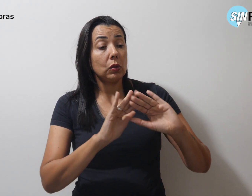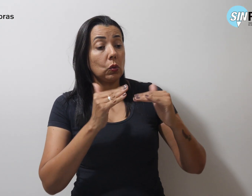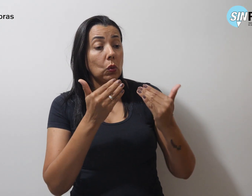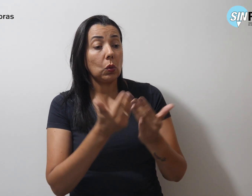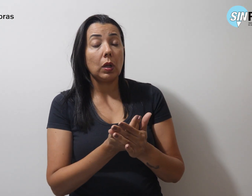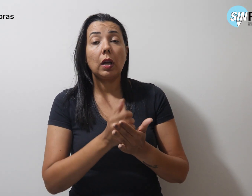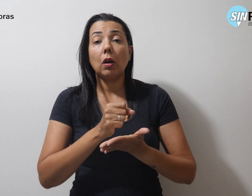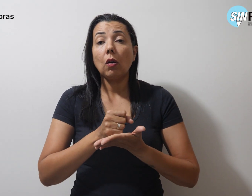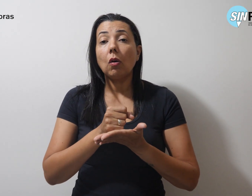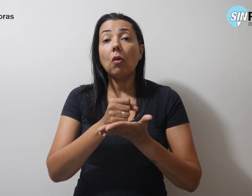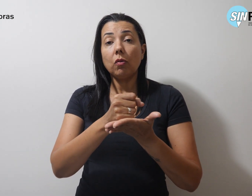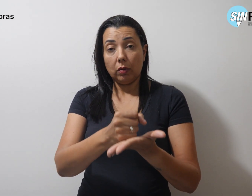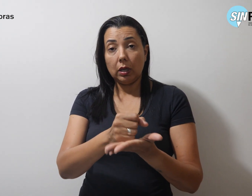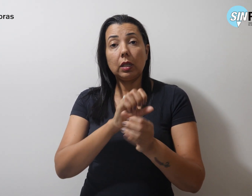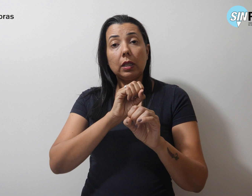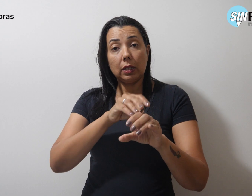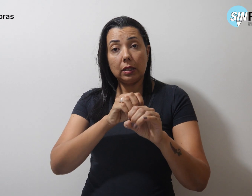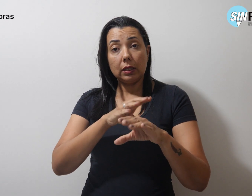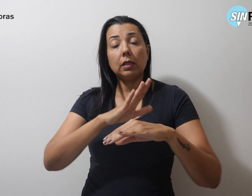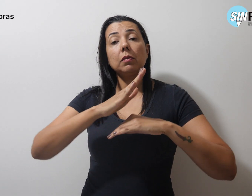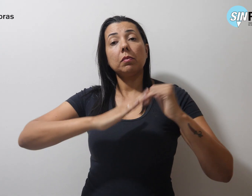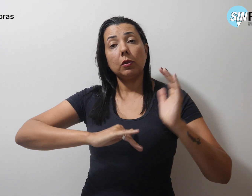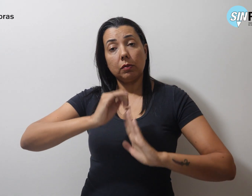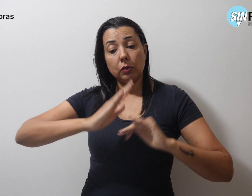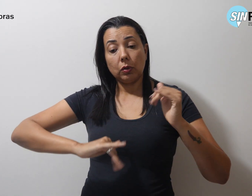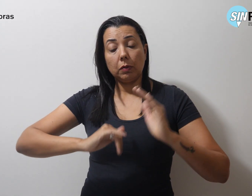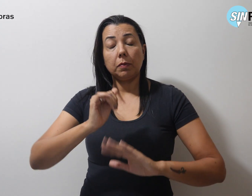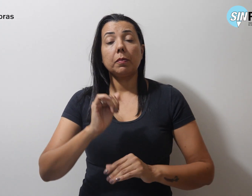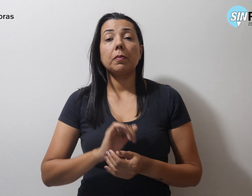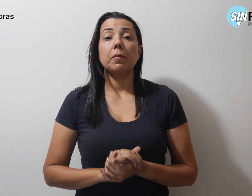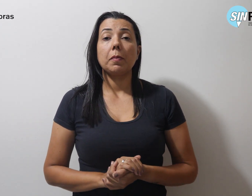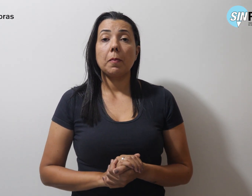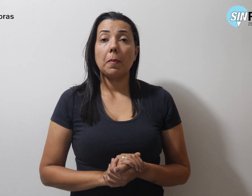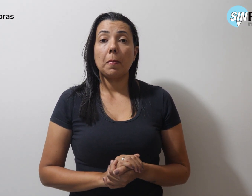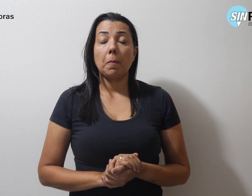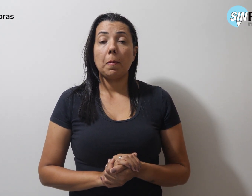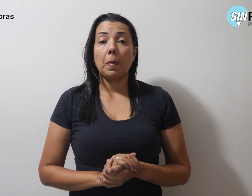que ofertam educação profissional. E Barrelia Agenda C.' O que é isso?